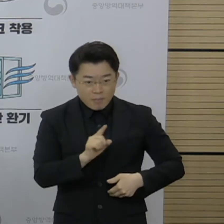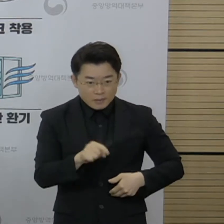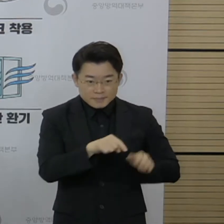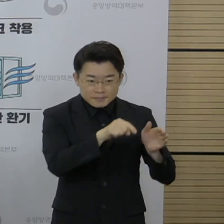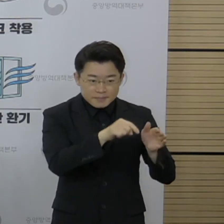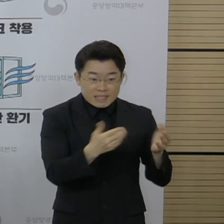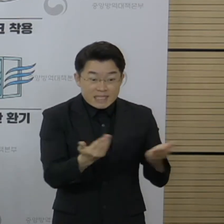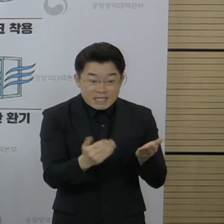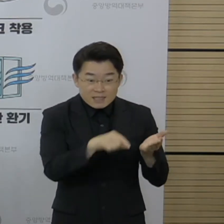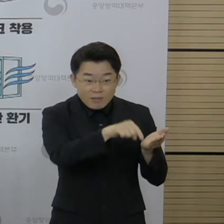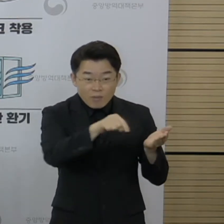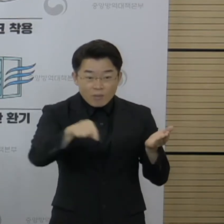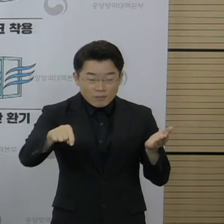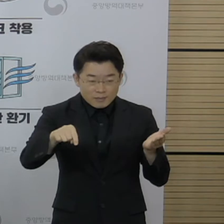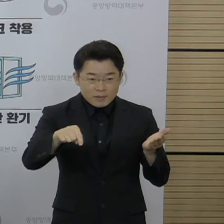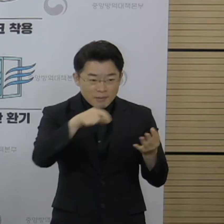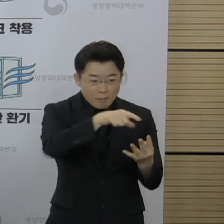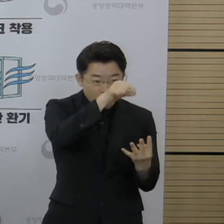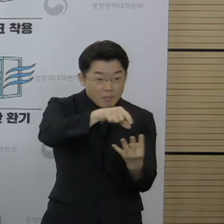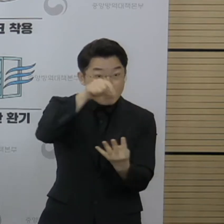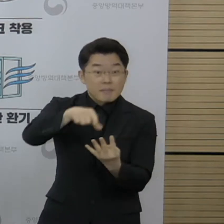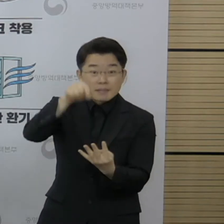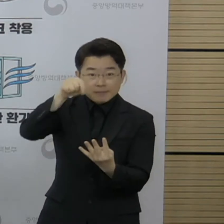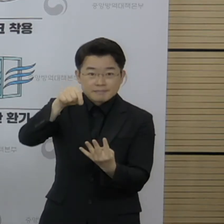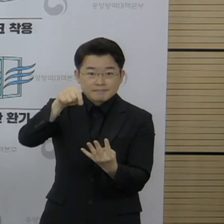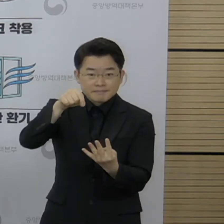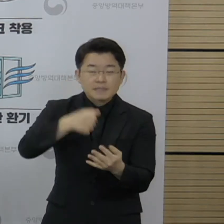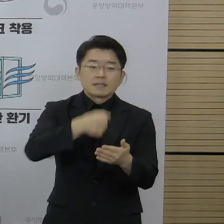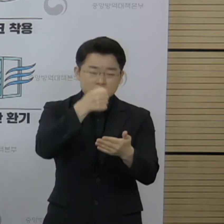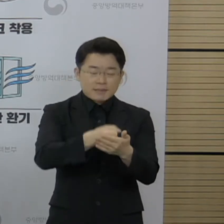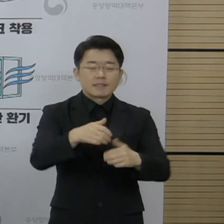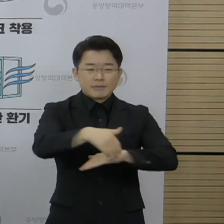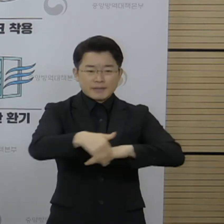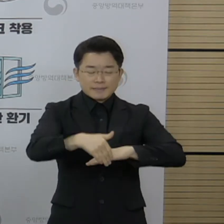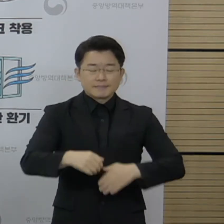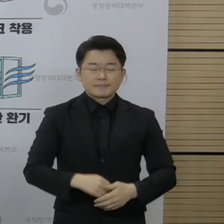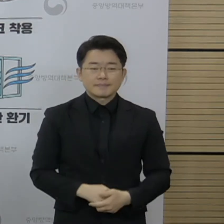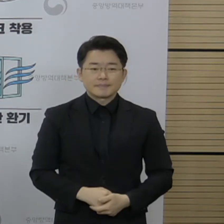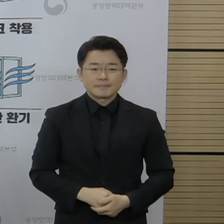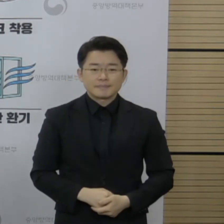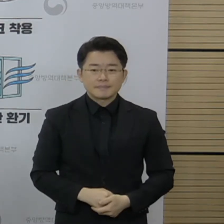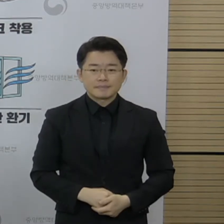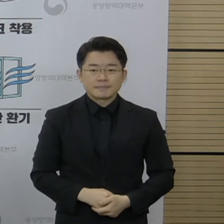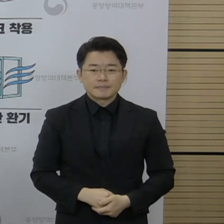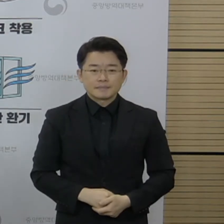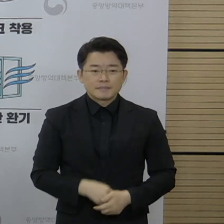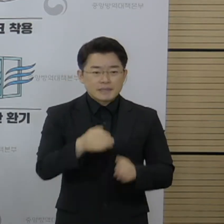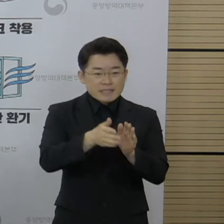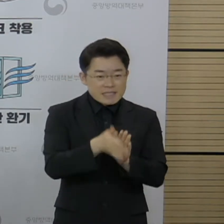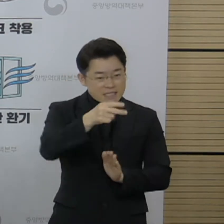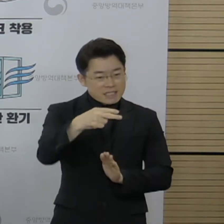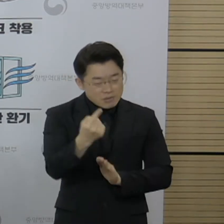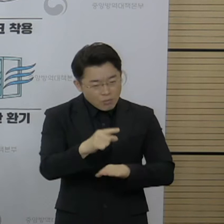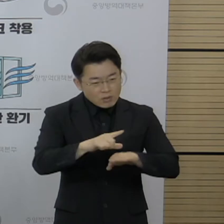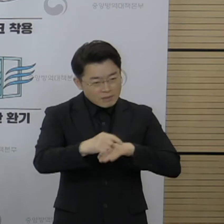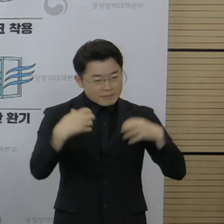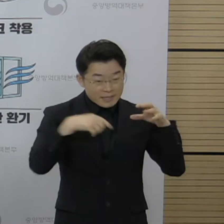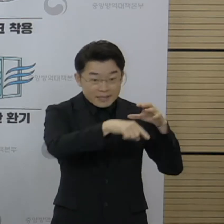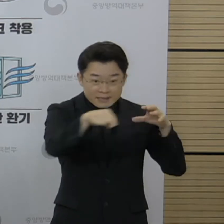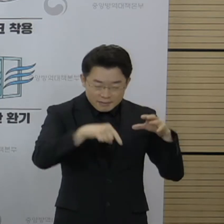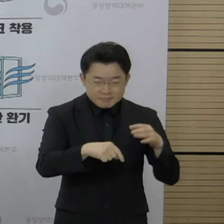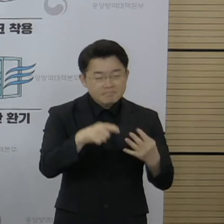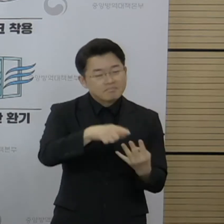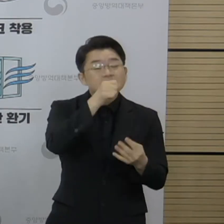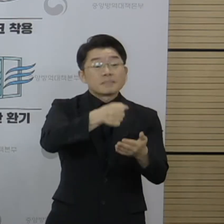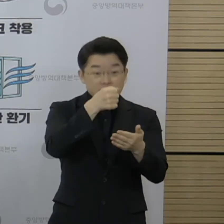접촉이 많은 직군을 지자체에서 일단 선정을 할 예정입니다. 이 부분은 지자체가 선정하고 아마 접종